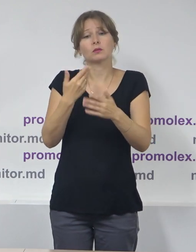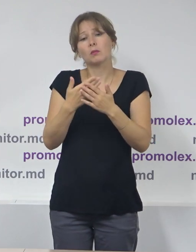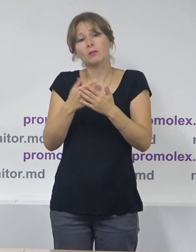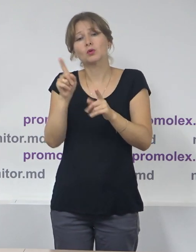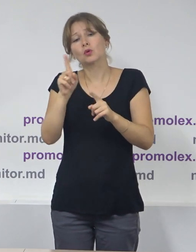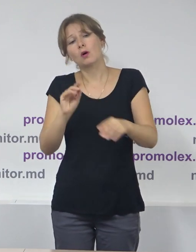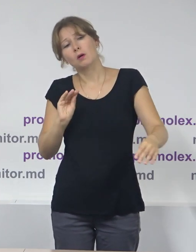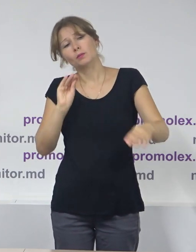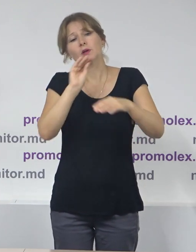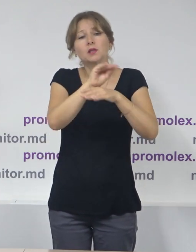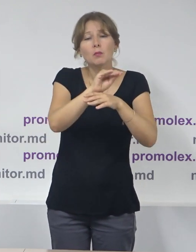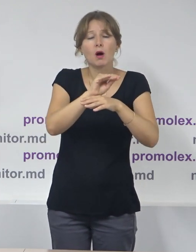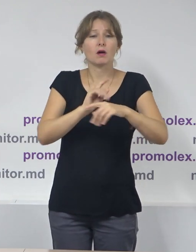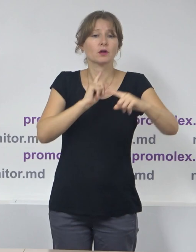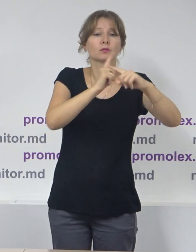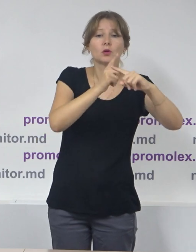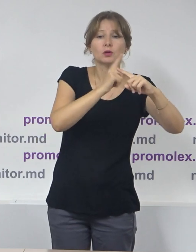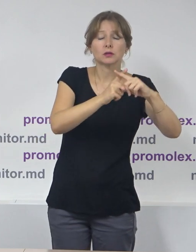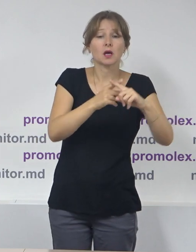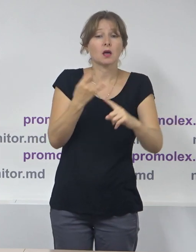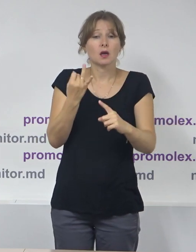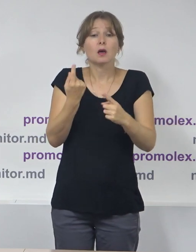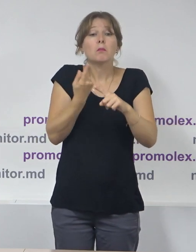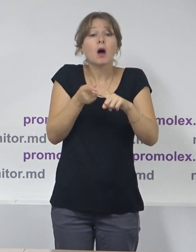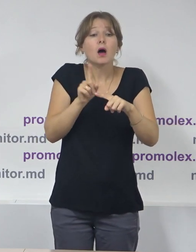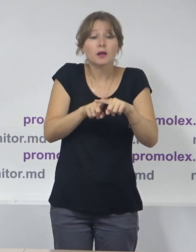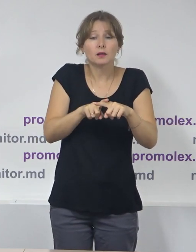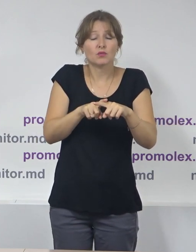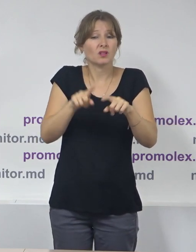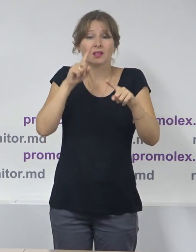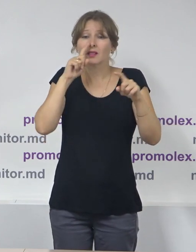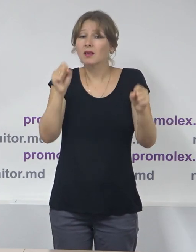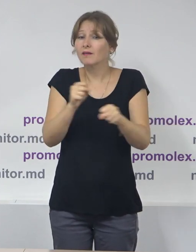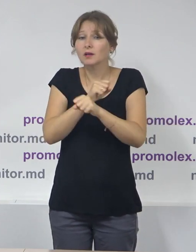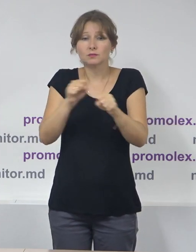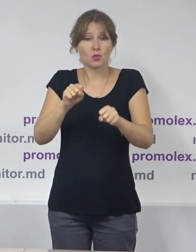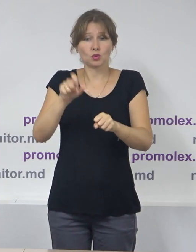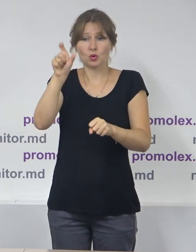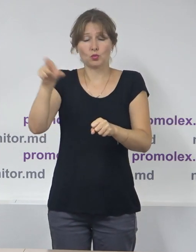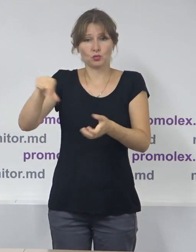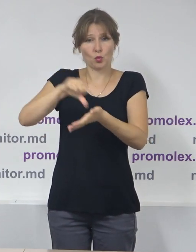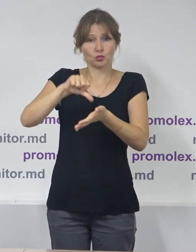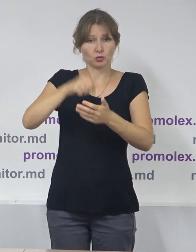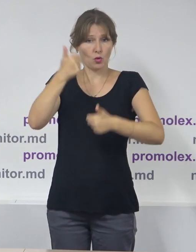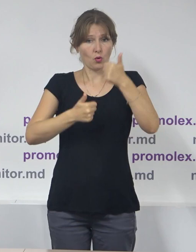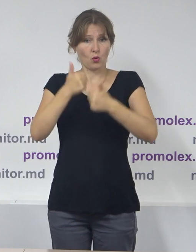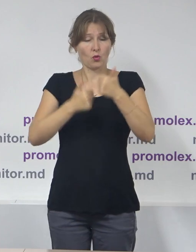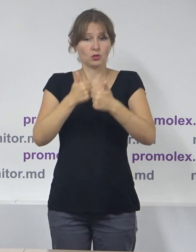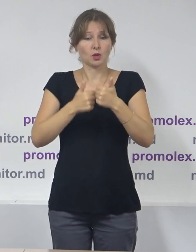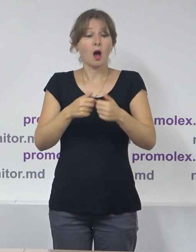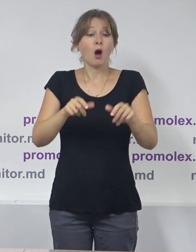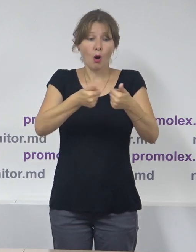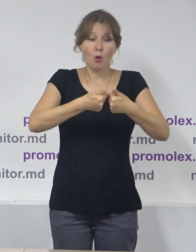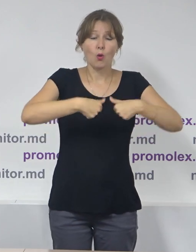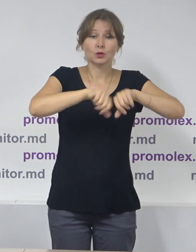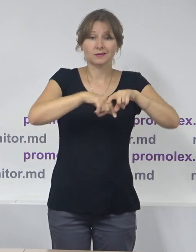completări în acest sens și fac imposibilă utilizarea unor astfel de discursuri. Consiliul coordinator al